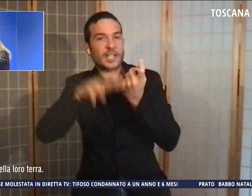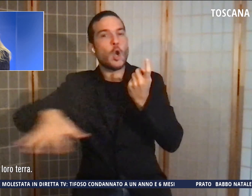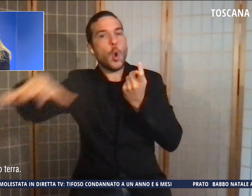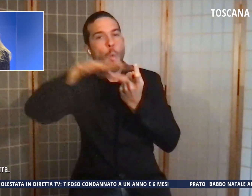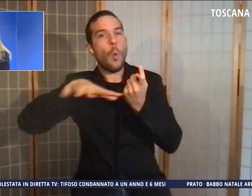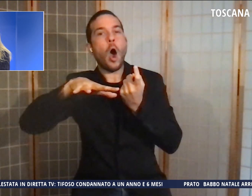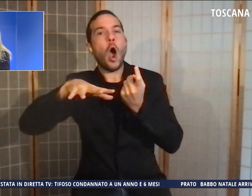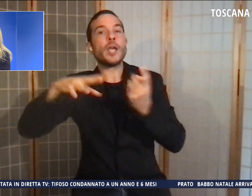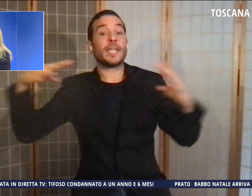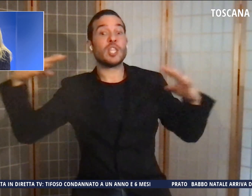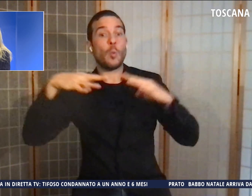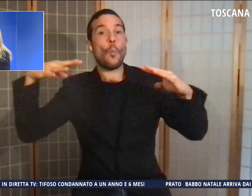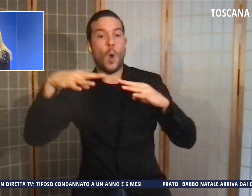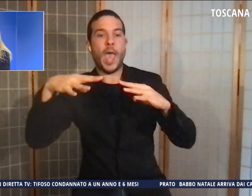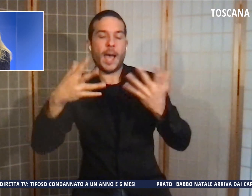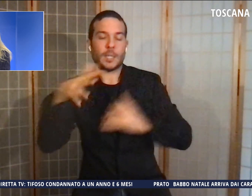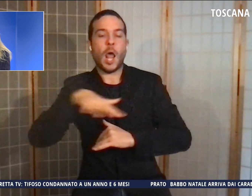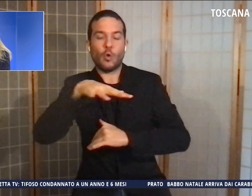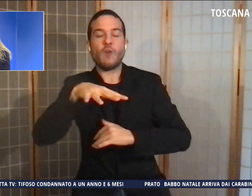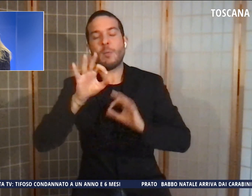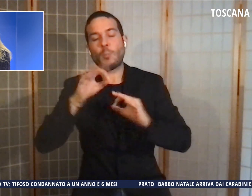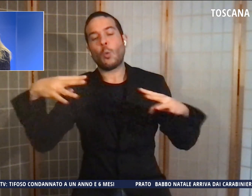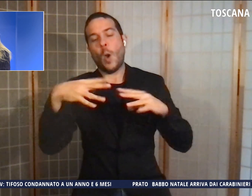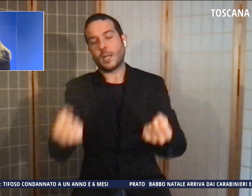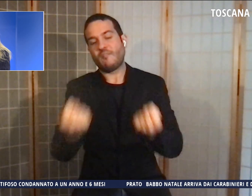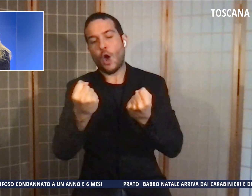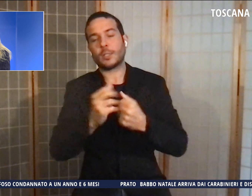echi del conflitto bellico sono ancora forti.